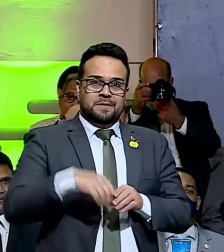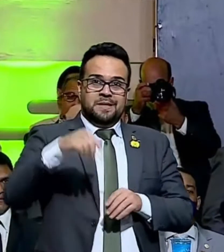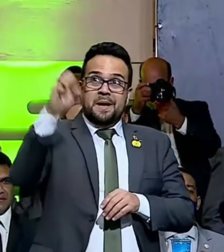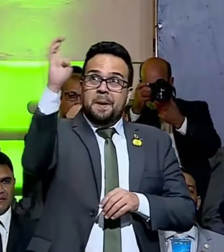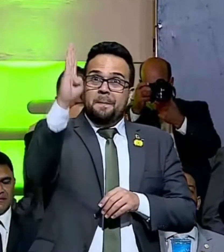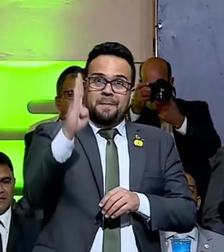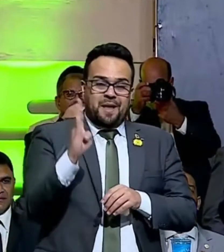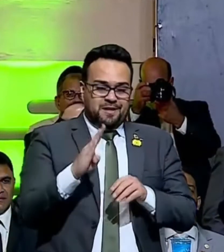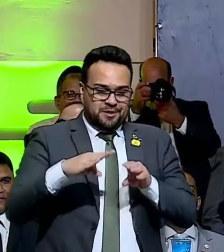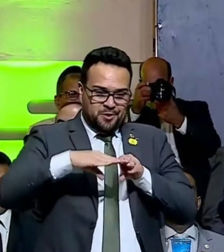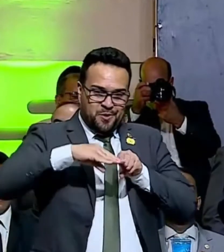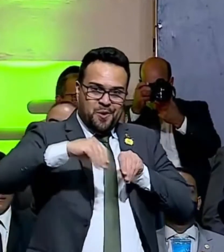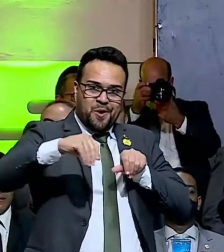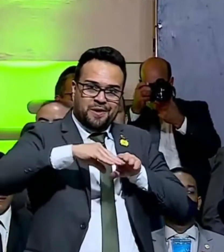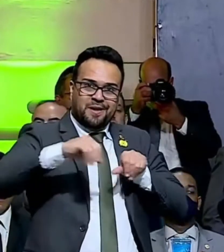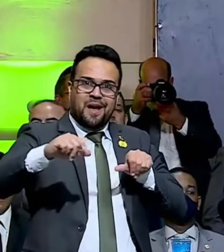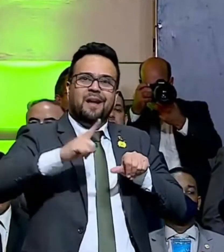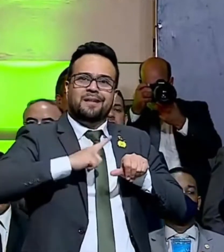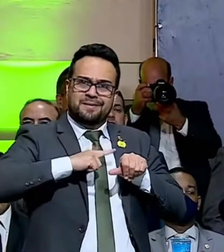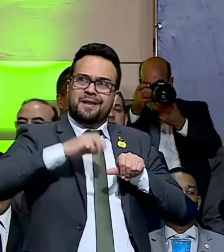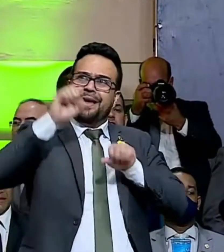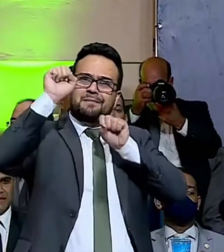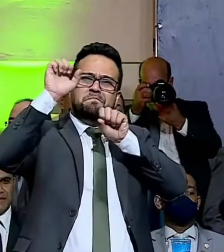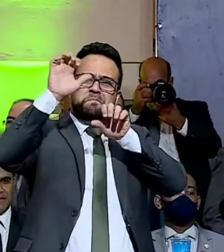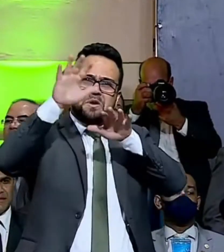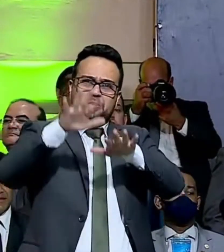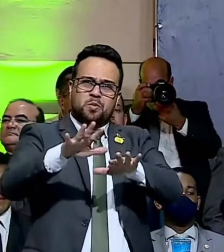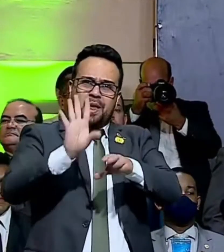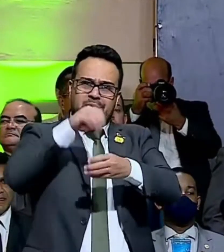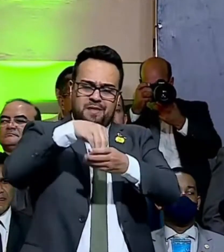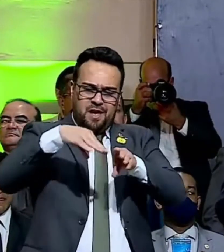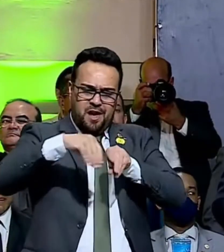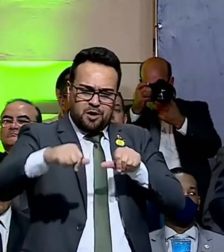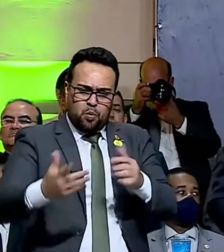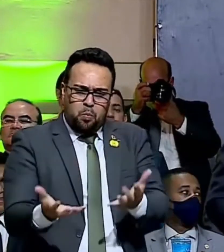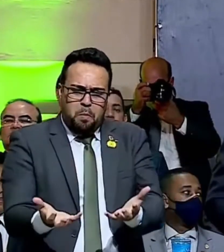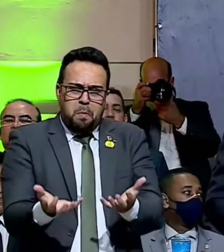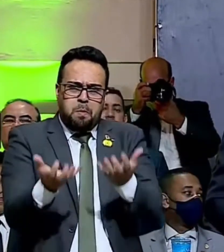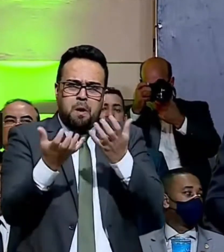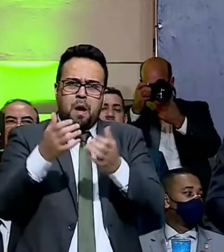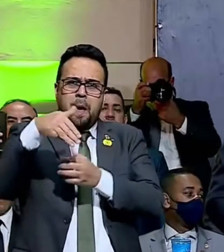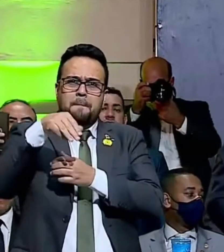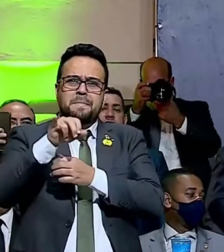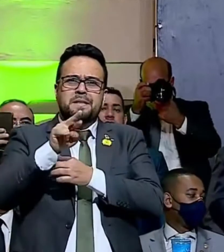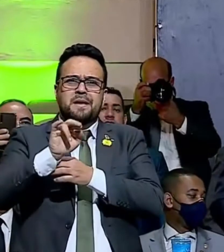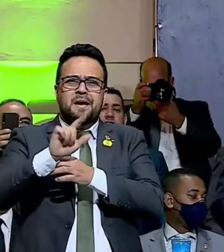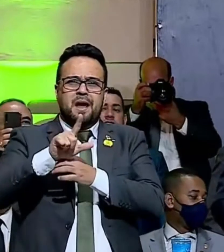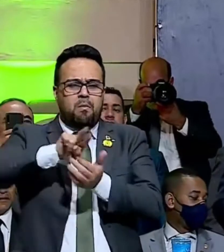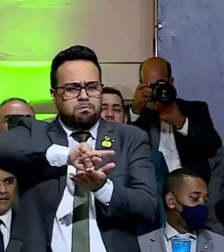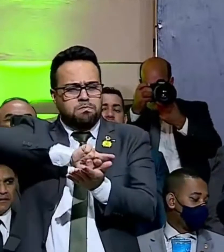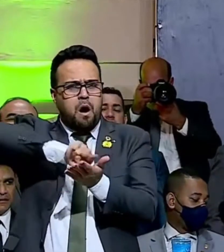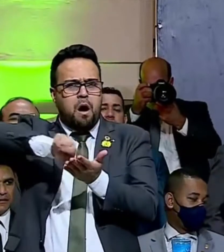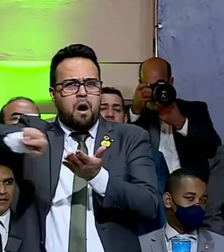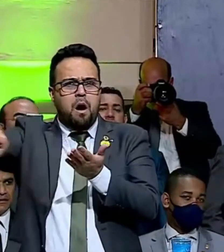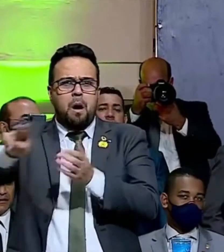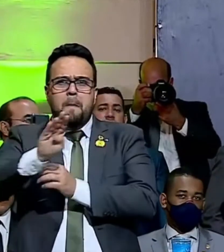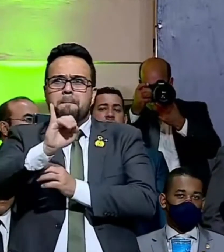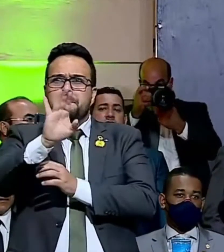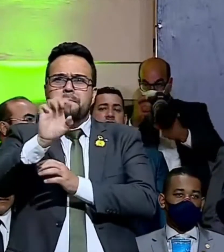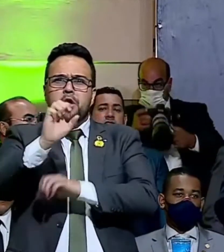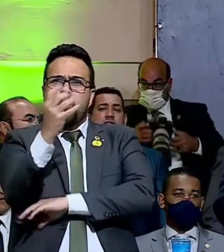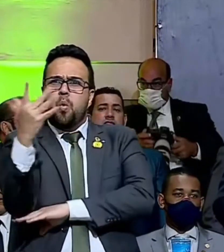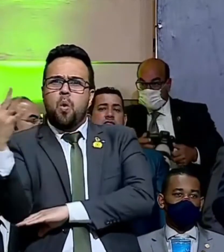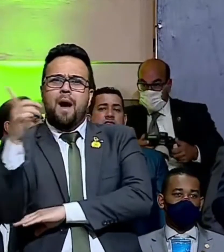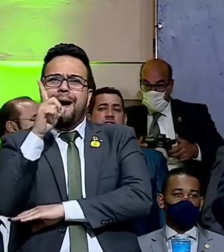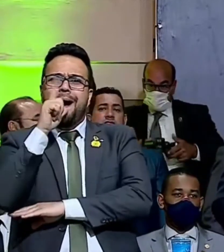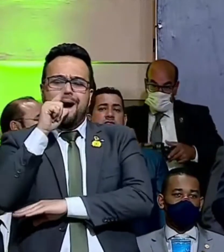é abençoada. Riquezas minerais, biodiversidade, água potável,